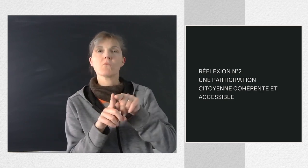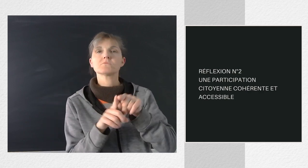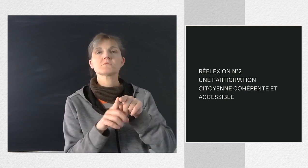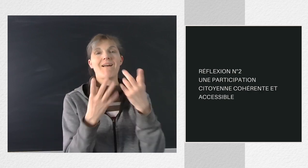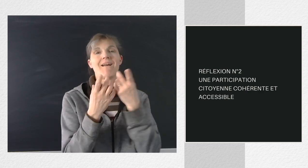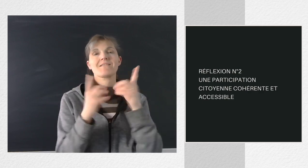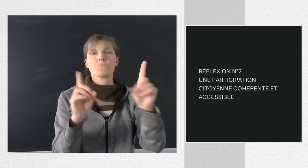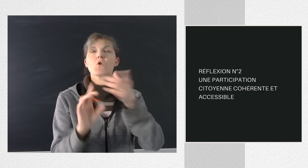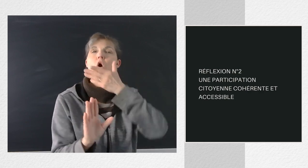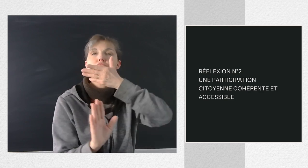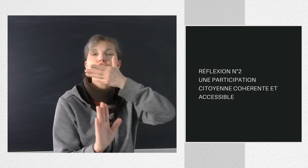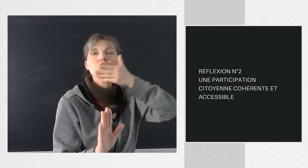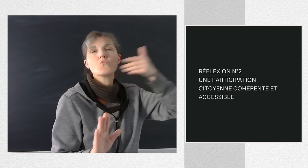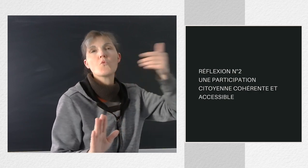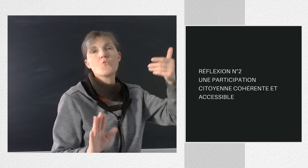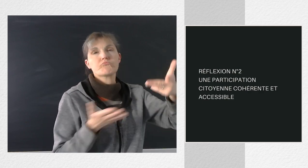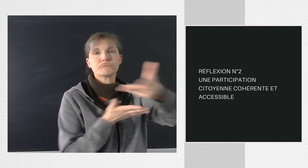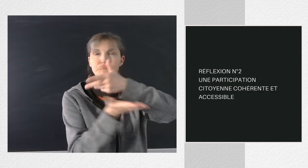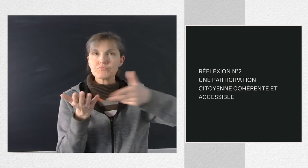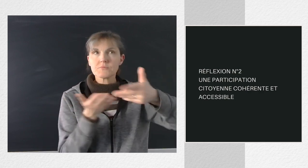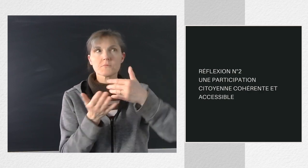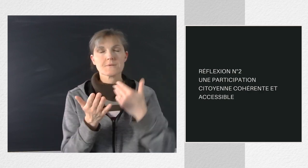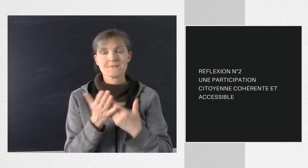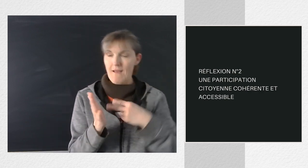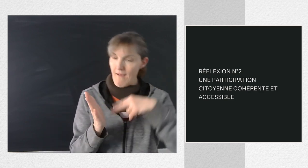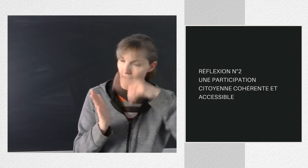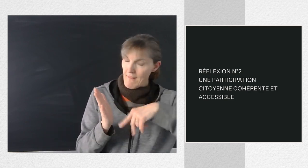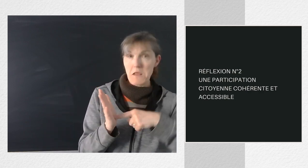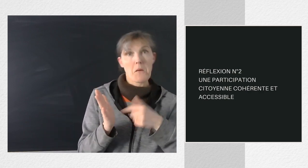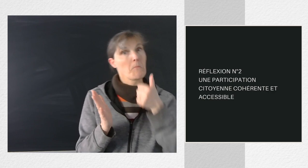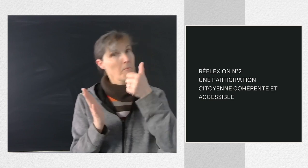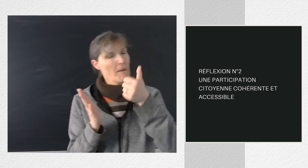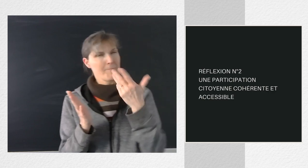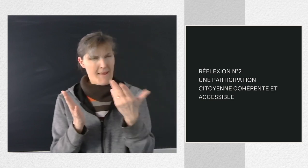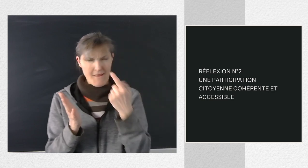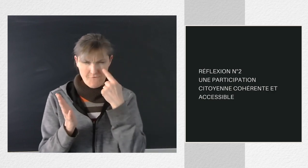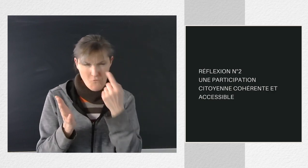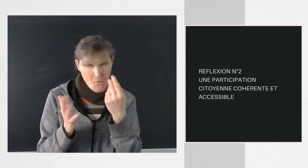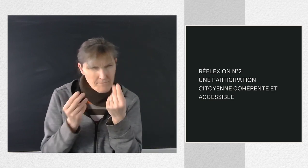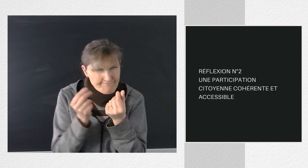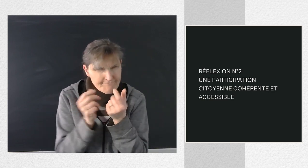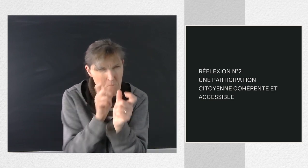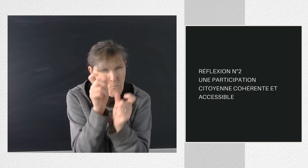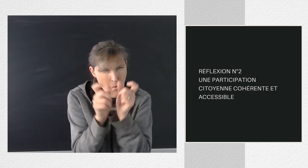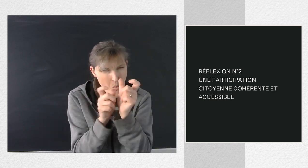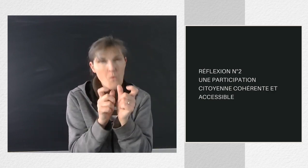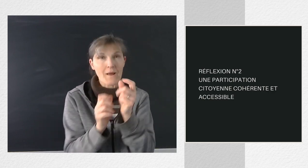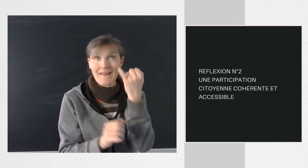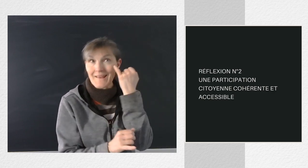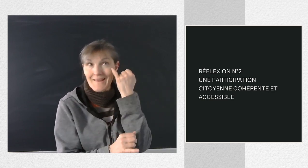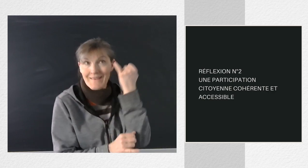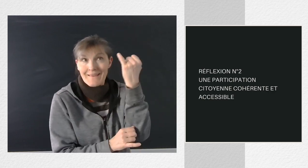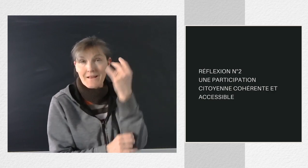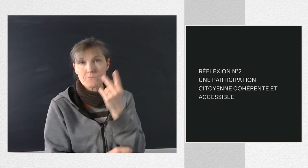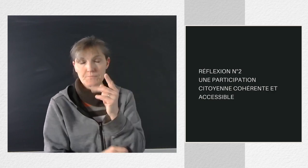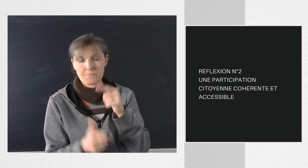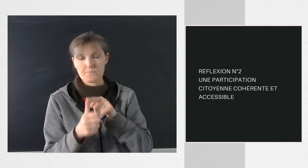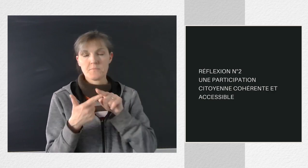engageons résolument sur cette voie pour améliorer nos politiques publiques et réoxygéner la démocratie.